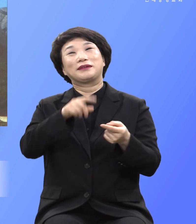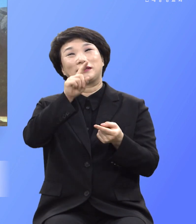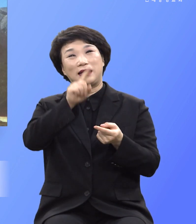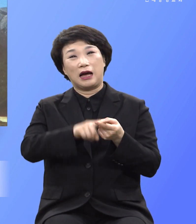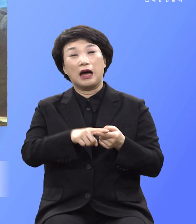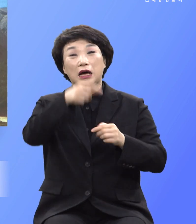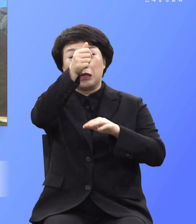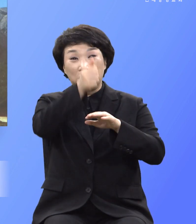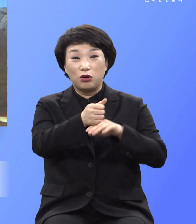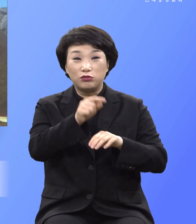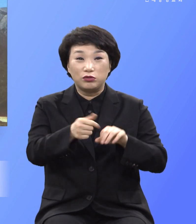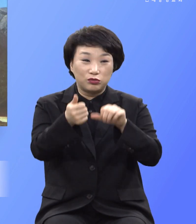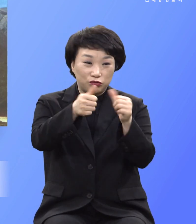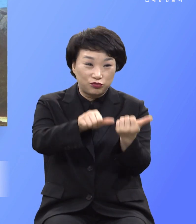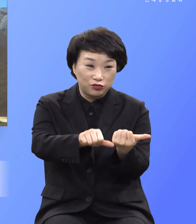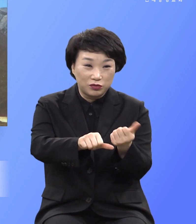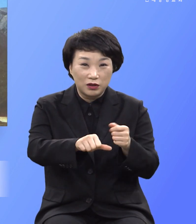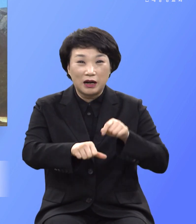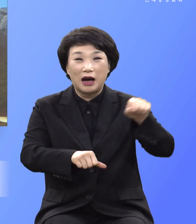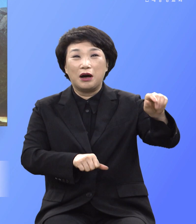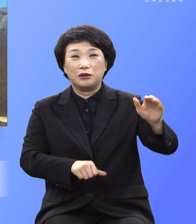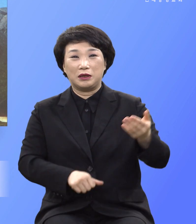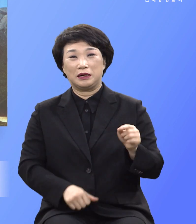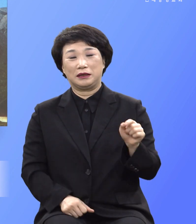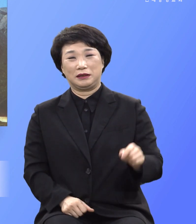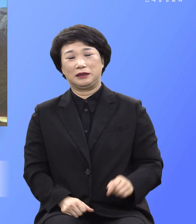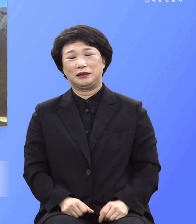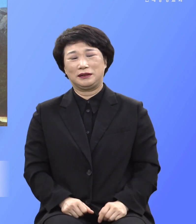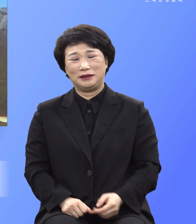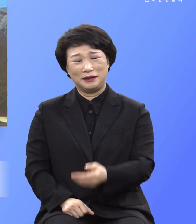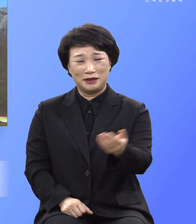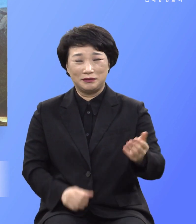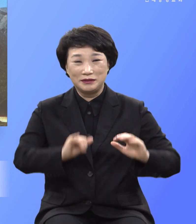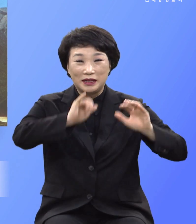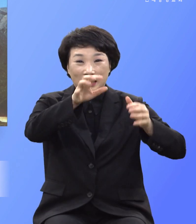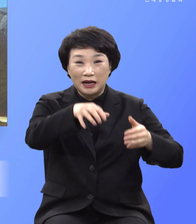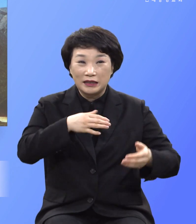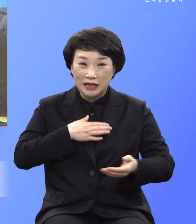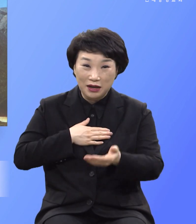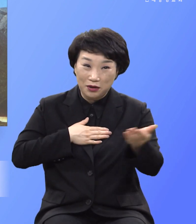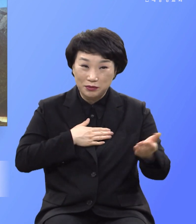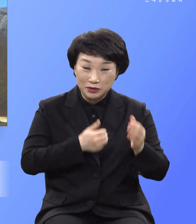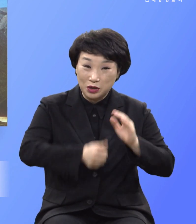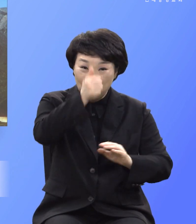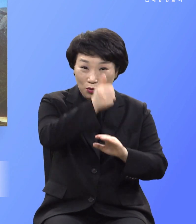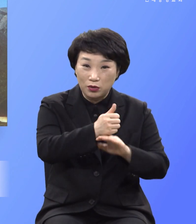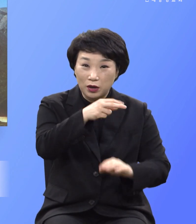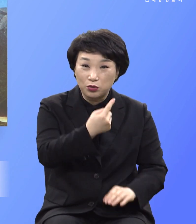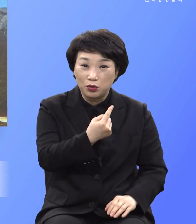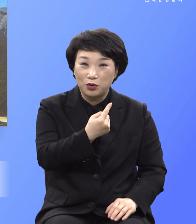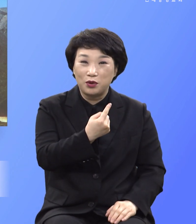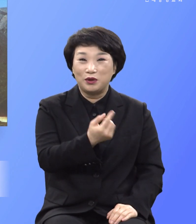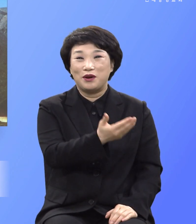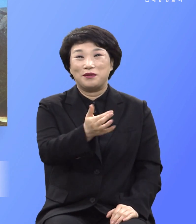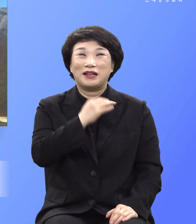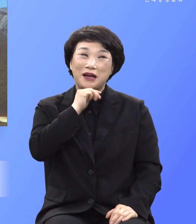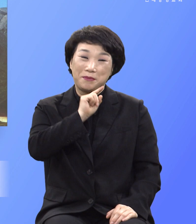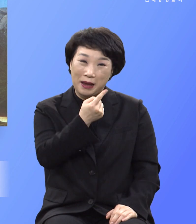결국은 죽음을 초래했으니 세상에서 내가 출세한 들 백년 안에 죽을 것이오